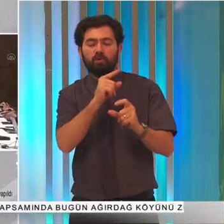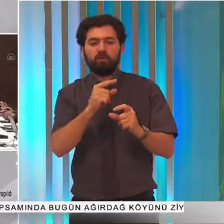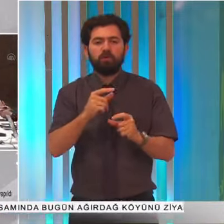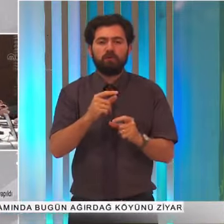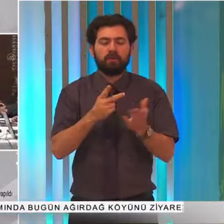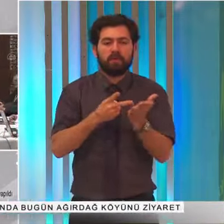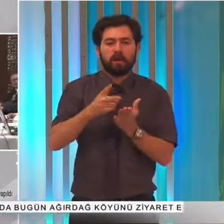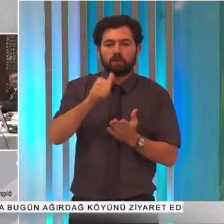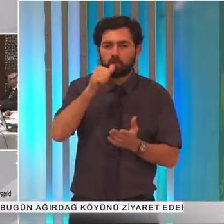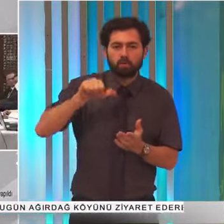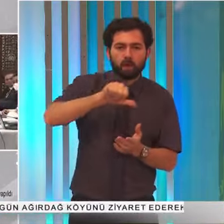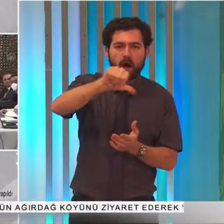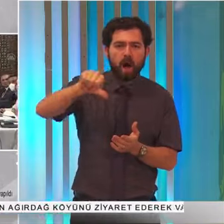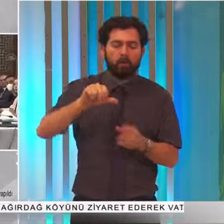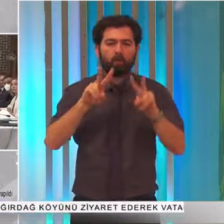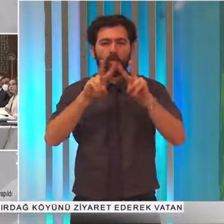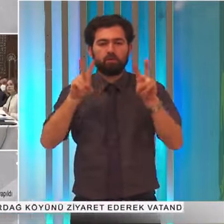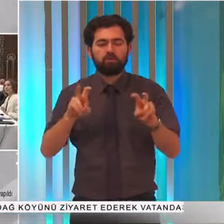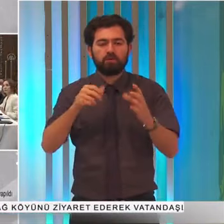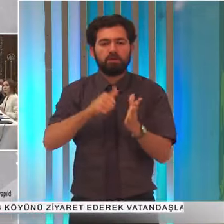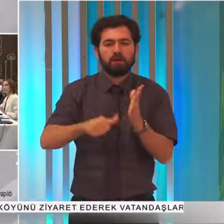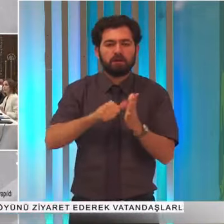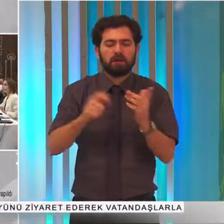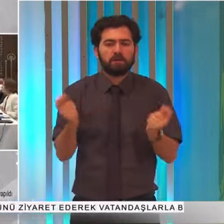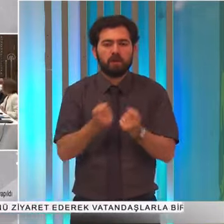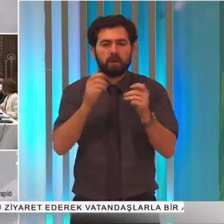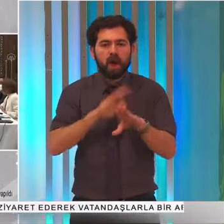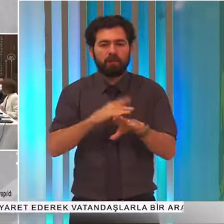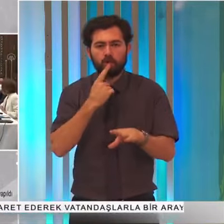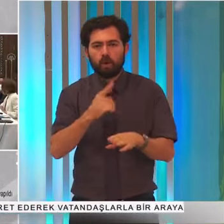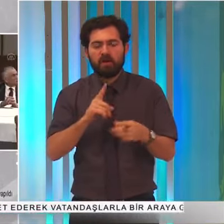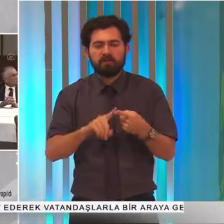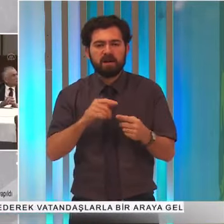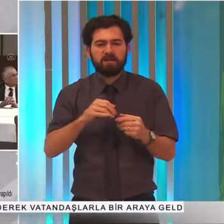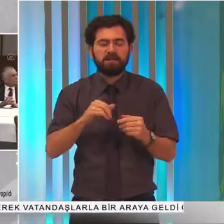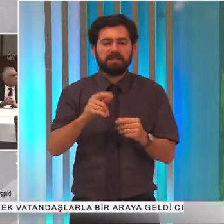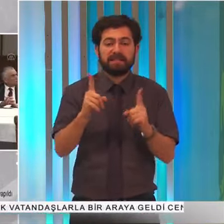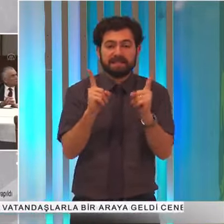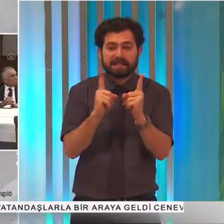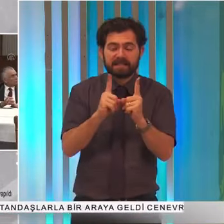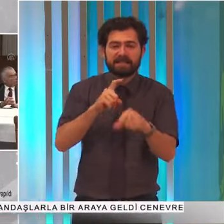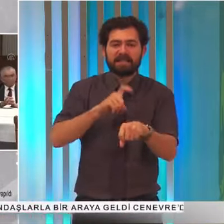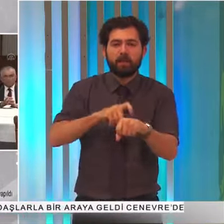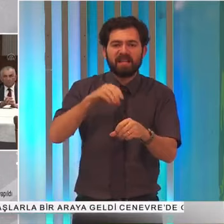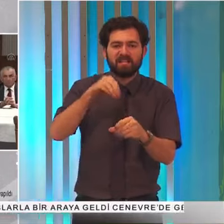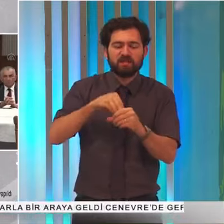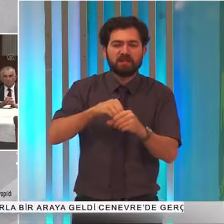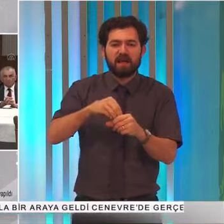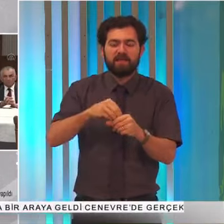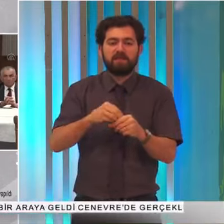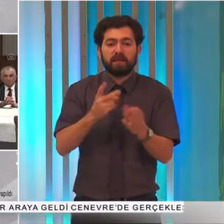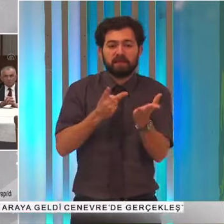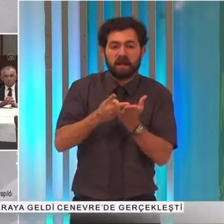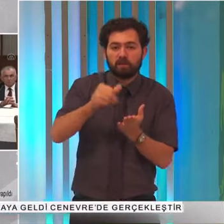konusunda takvimlendirme çalışması yapıldığını söyledi ve kısa süre içinde tarımsal